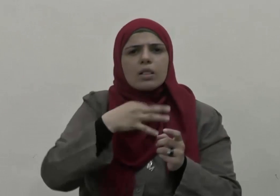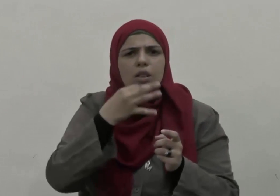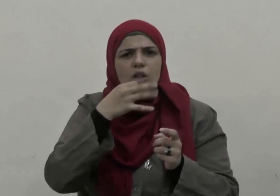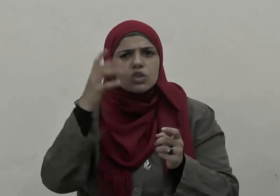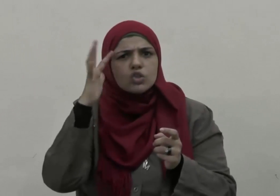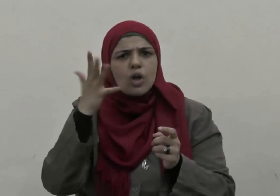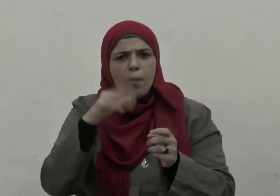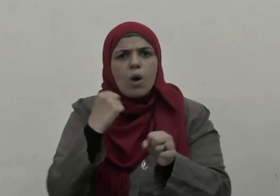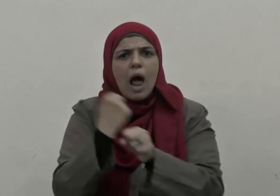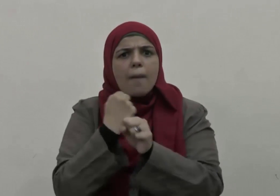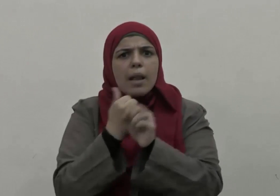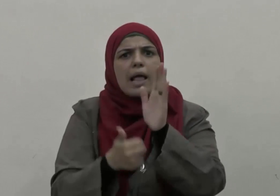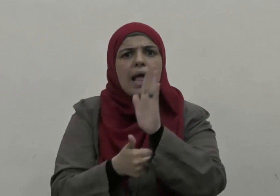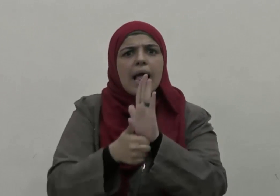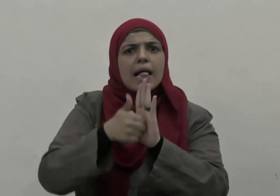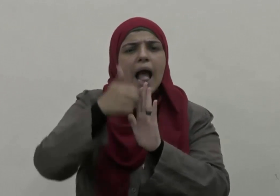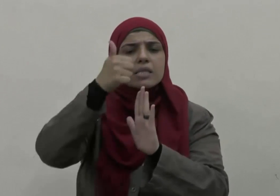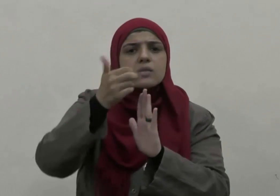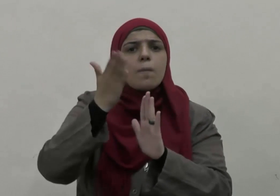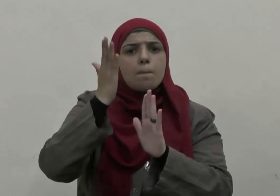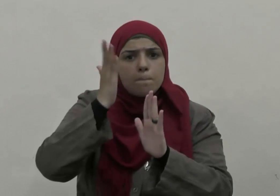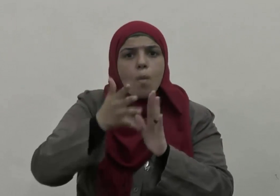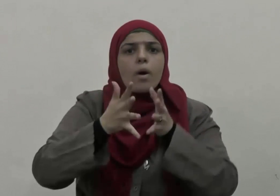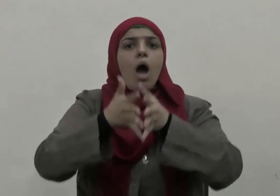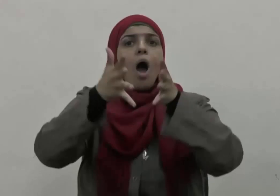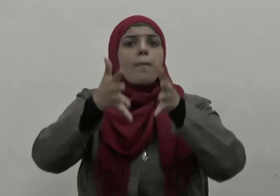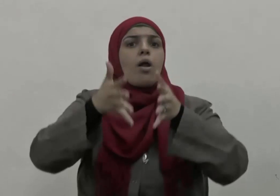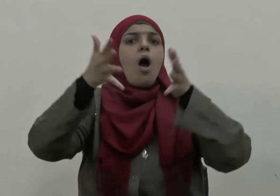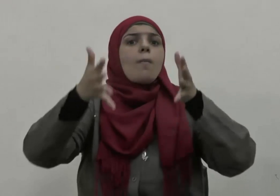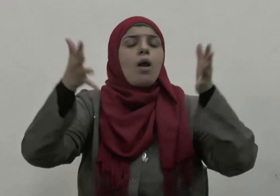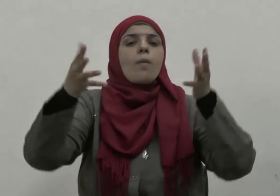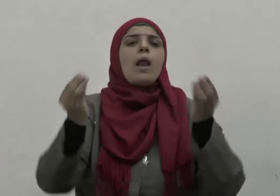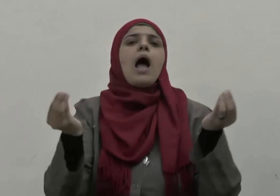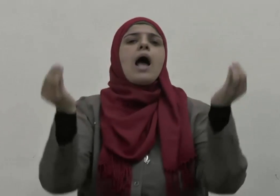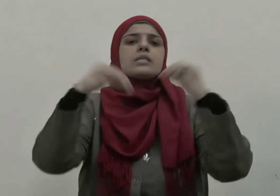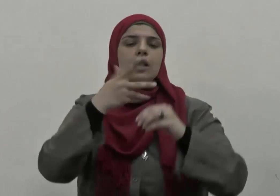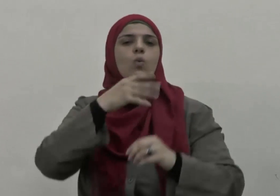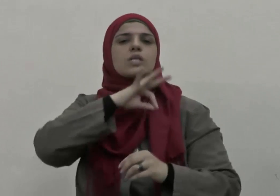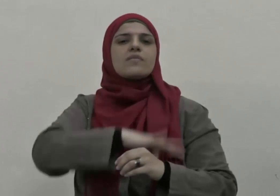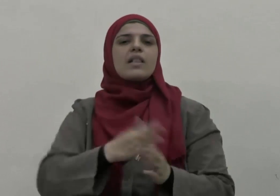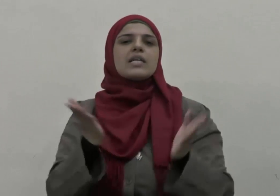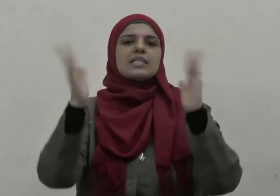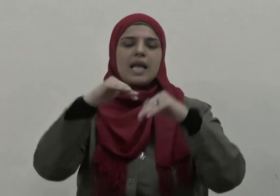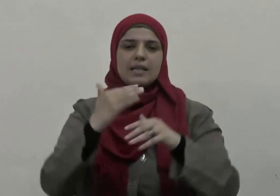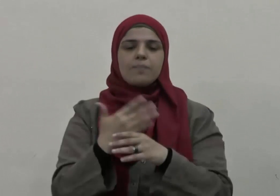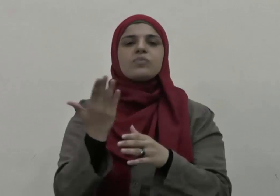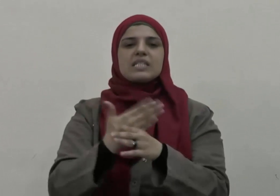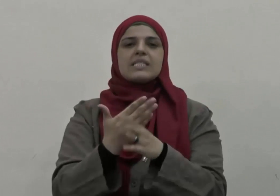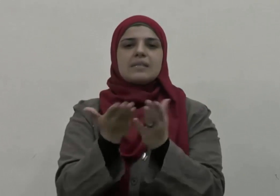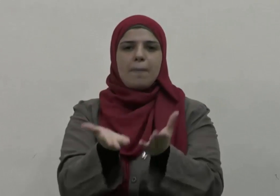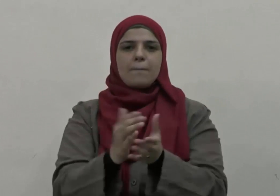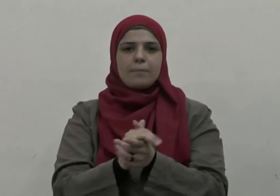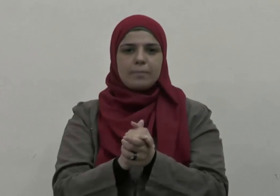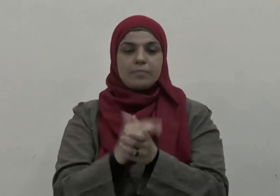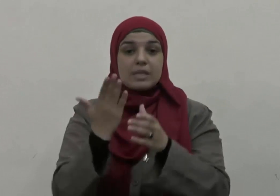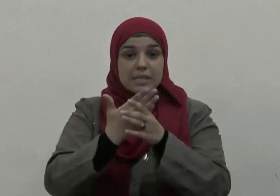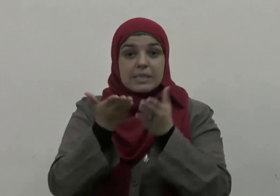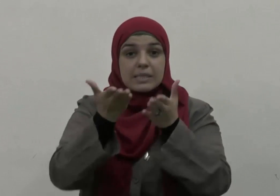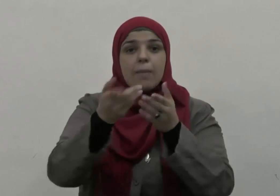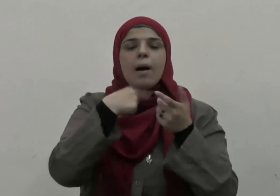شك أن الإنجاز سيكون أكبر وأعظم وأنفع لذا فقد